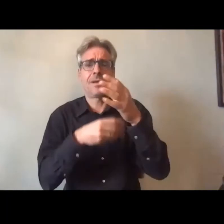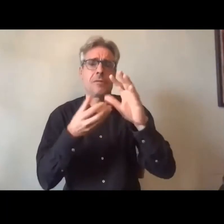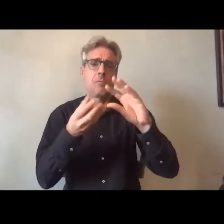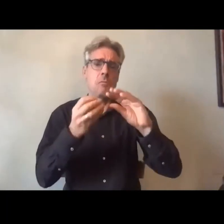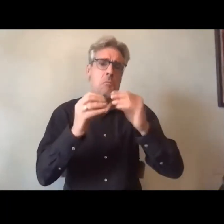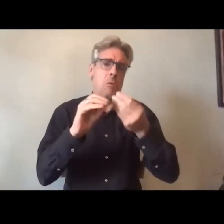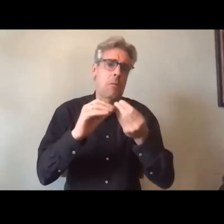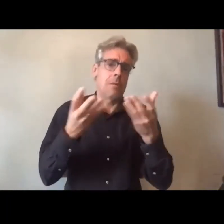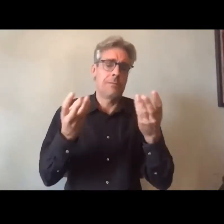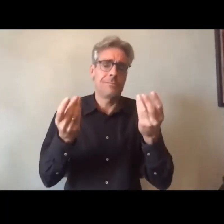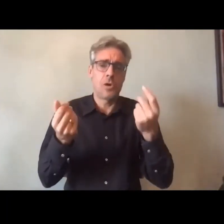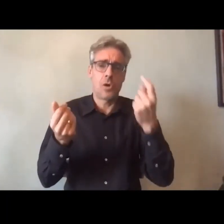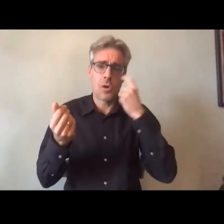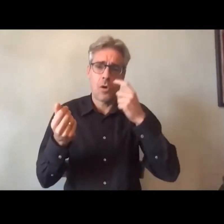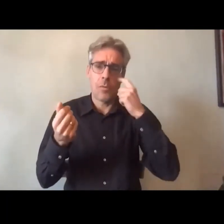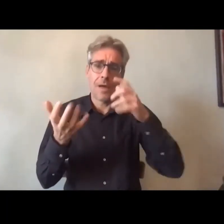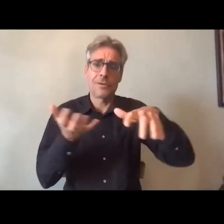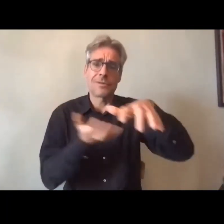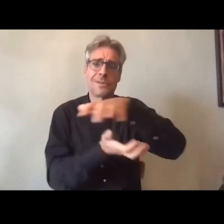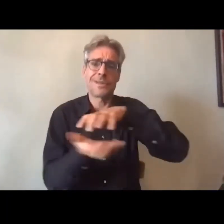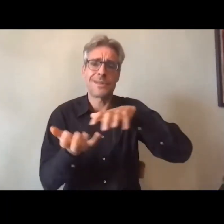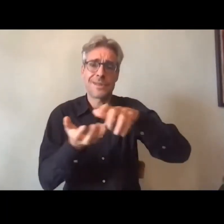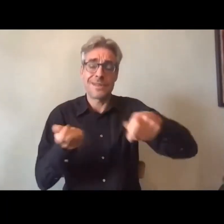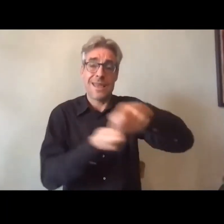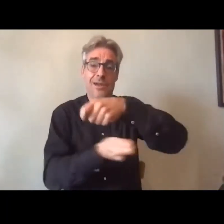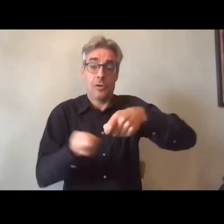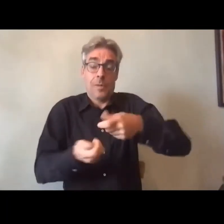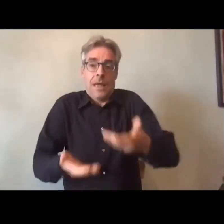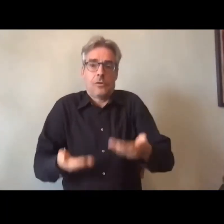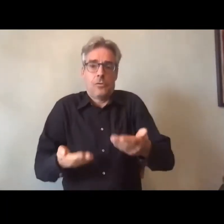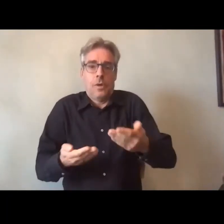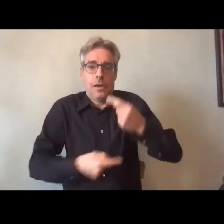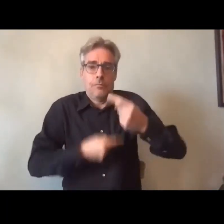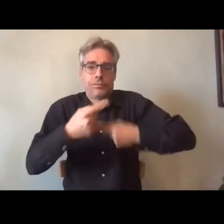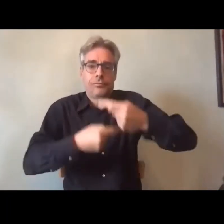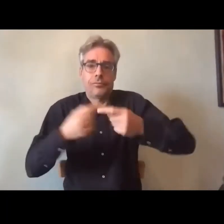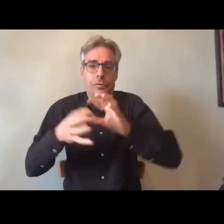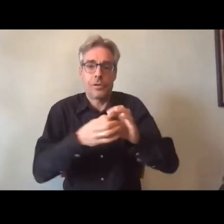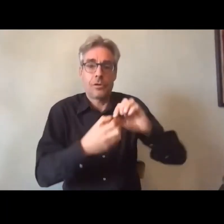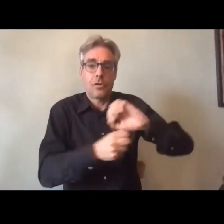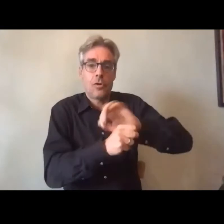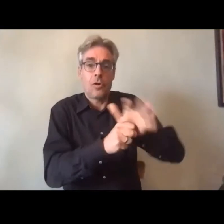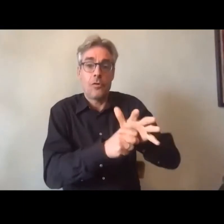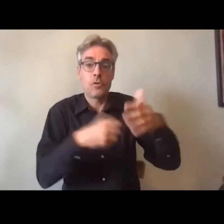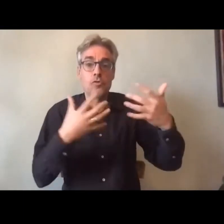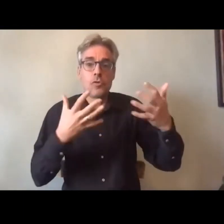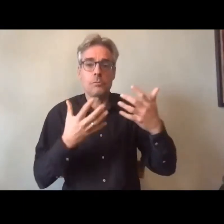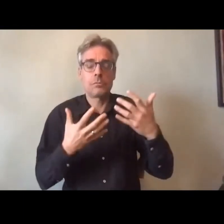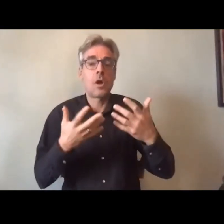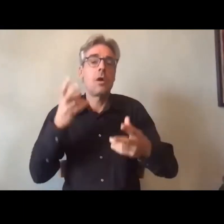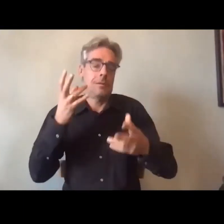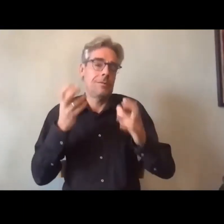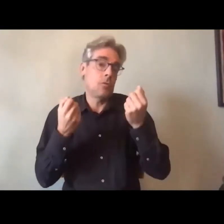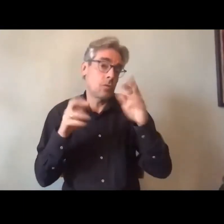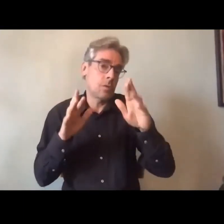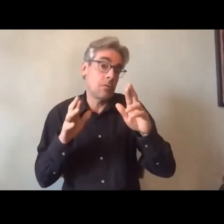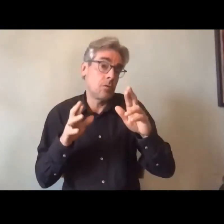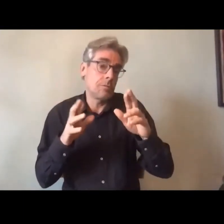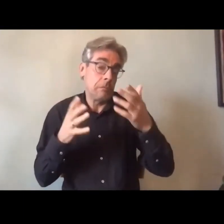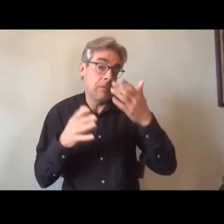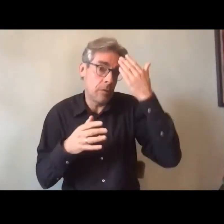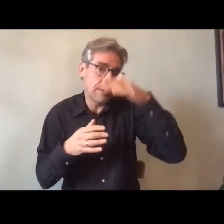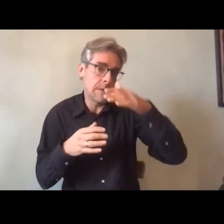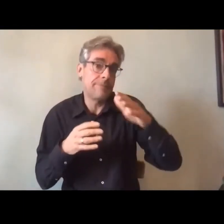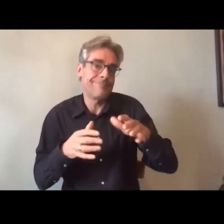de cette crise économique actuelle dont on sait aujourd'hui que probablement les